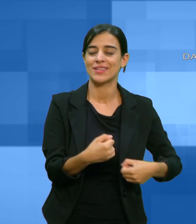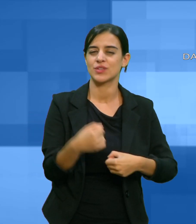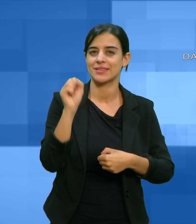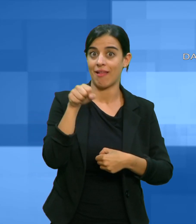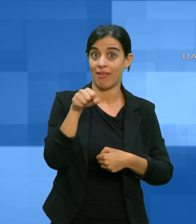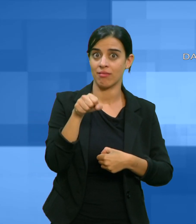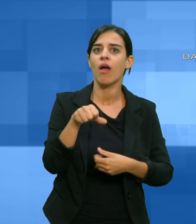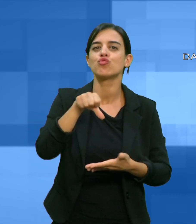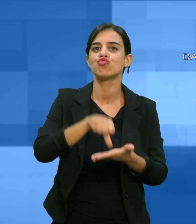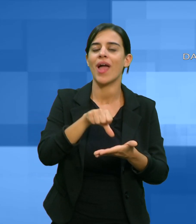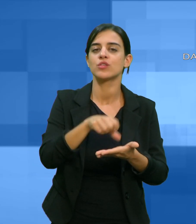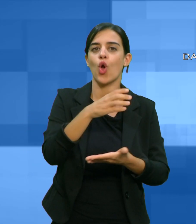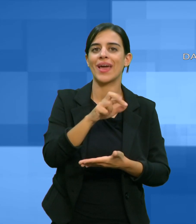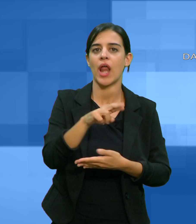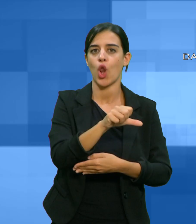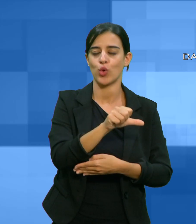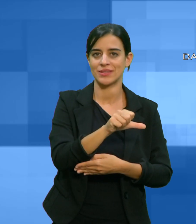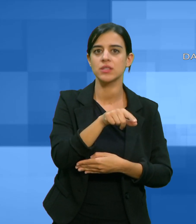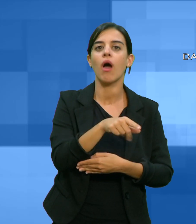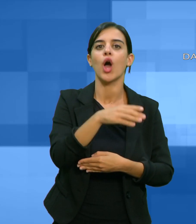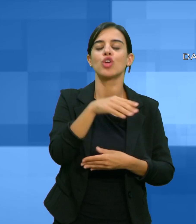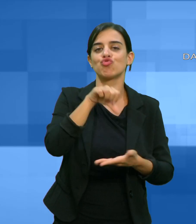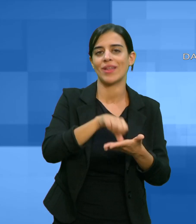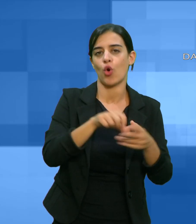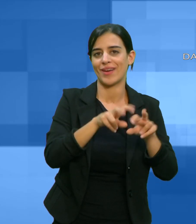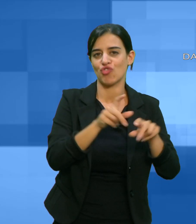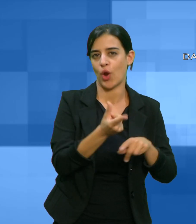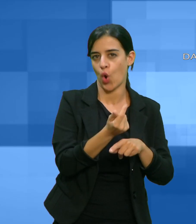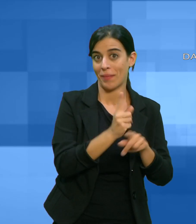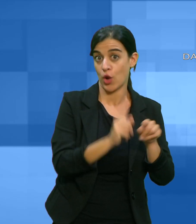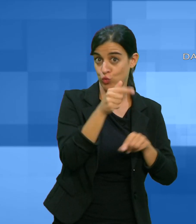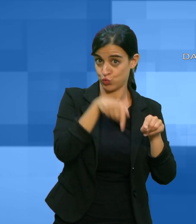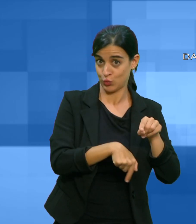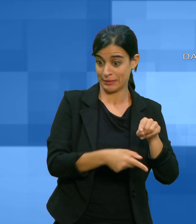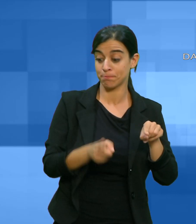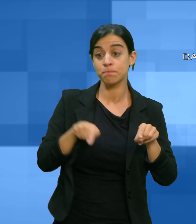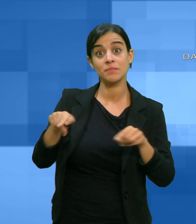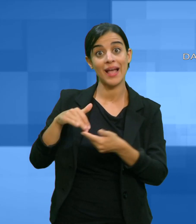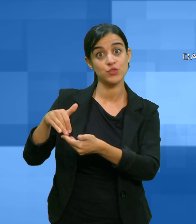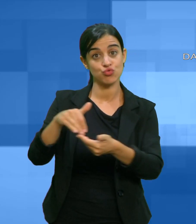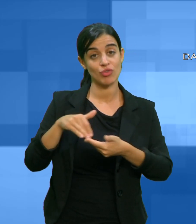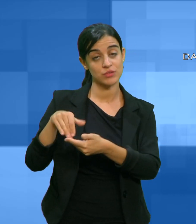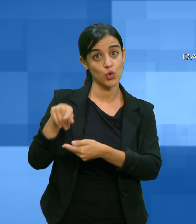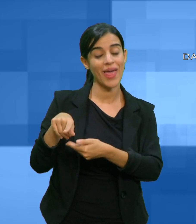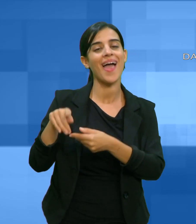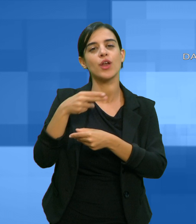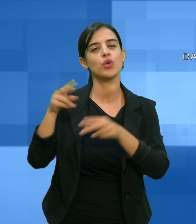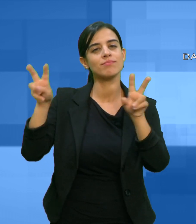Ricerche Economiche Nord-Sud e l'Associazione La Sardegna verso l